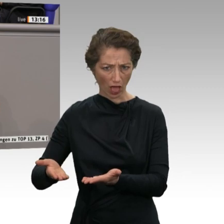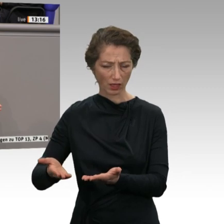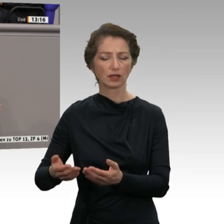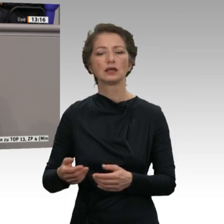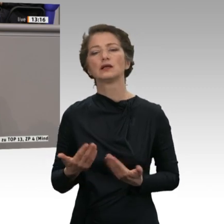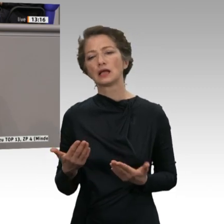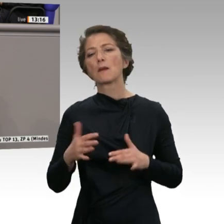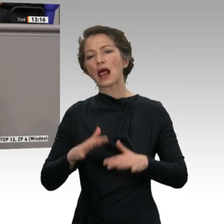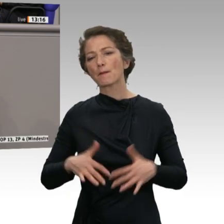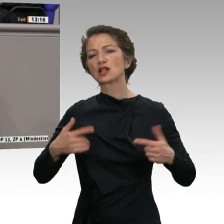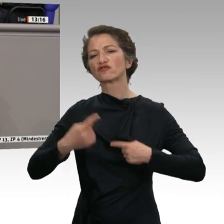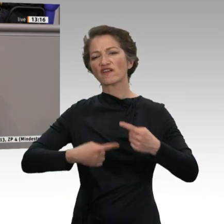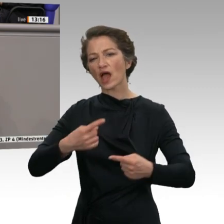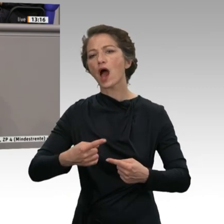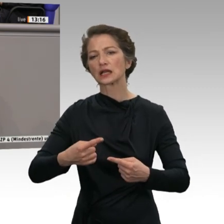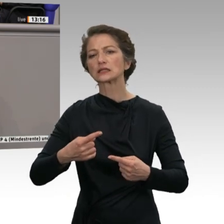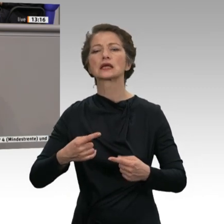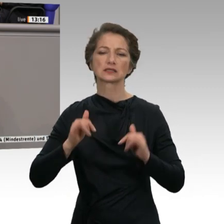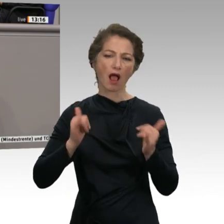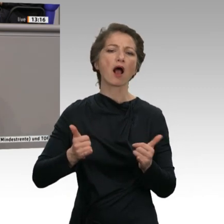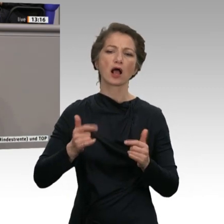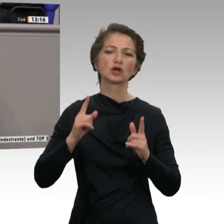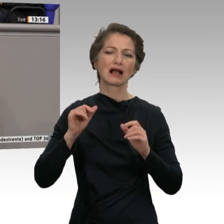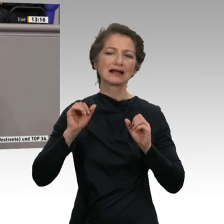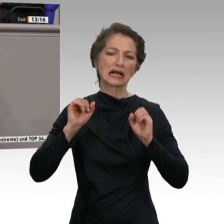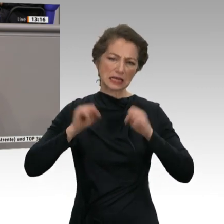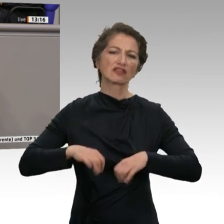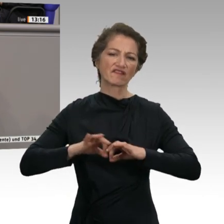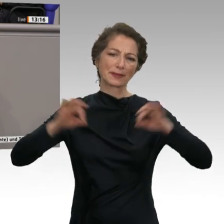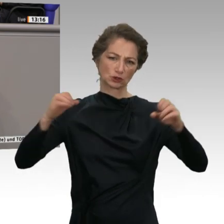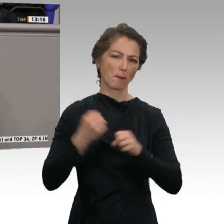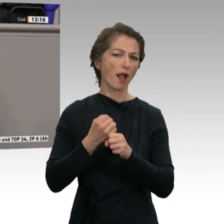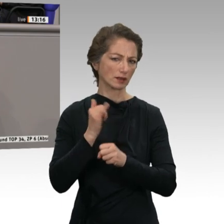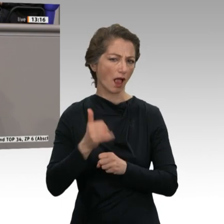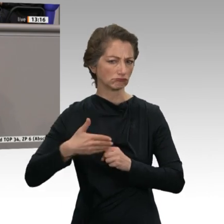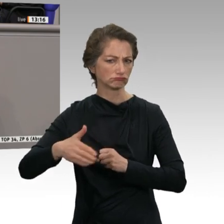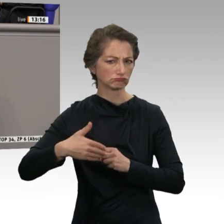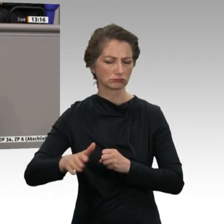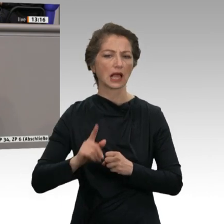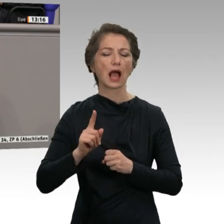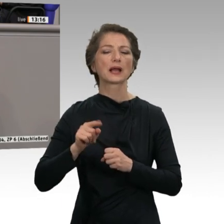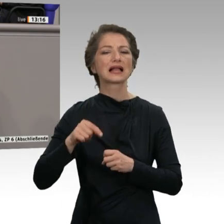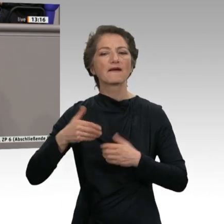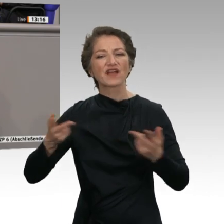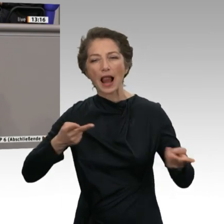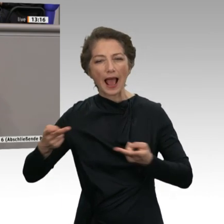Verfahren noch Verbesserungen und Klarstellungen erfolgen müssen, das gerechtere, zielgenauere und finanzierbare